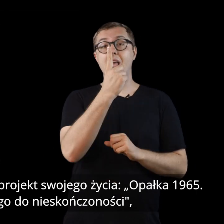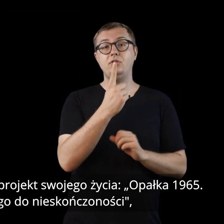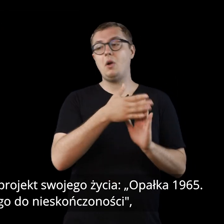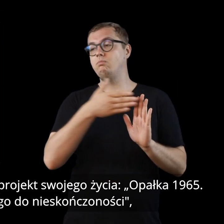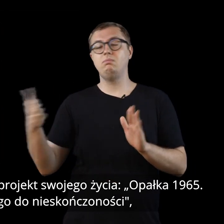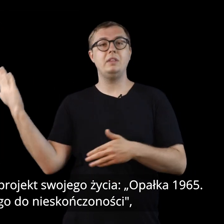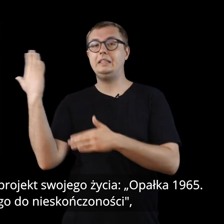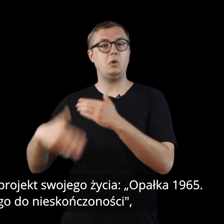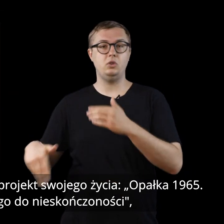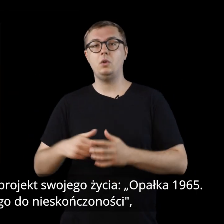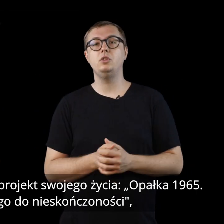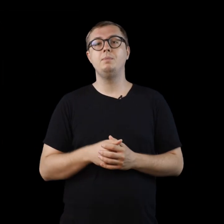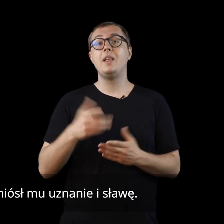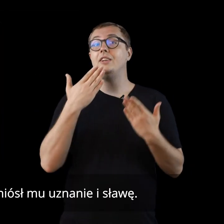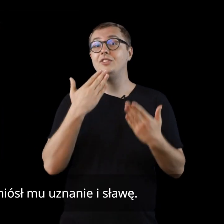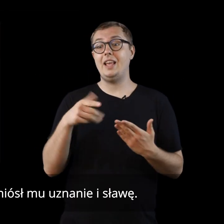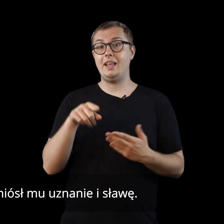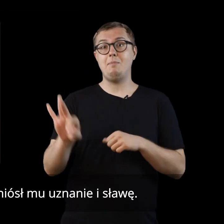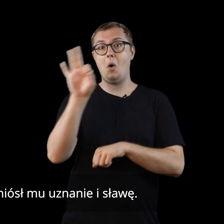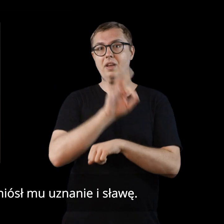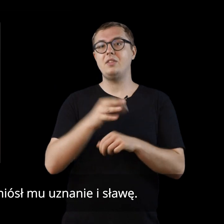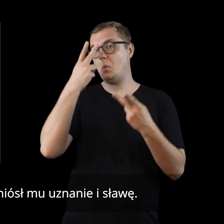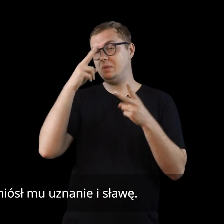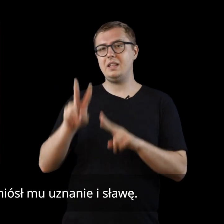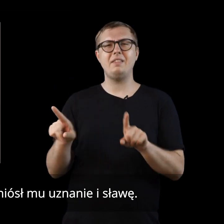jednego do nieskończoności, który przyniósł mu uznanie i sławę.